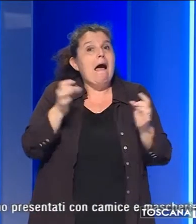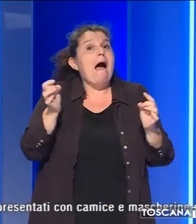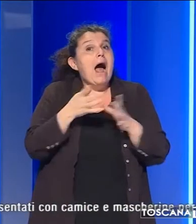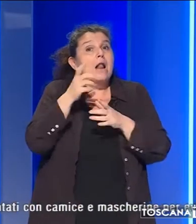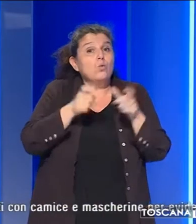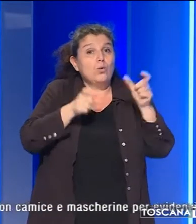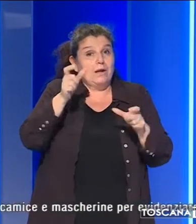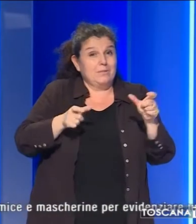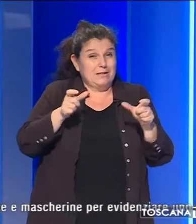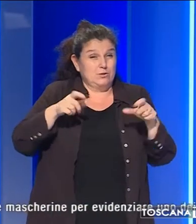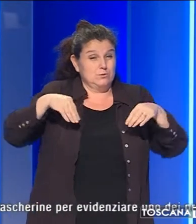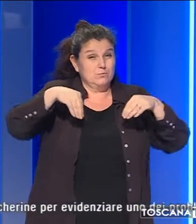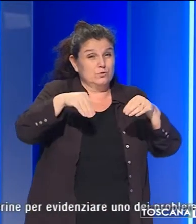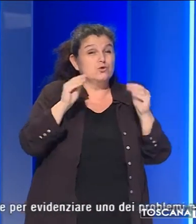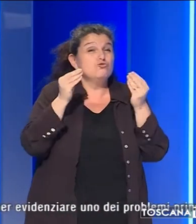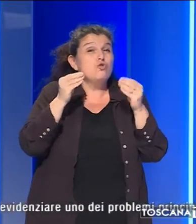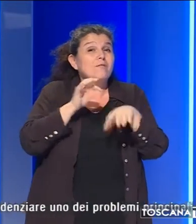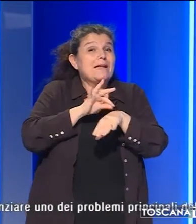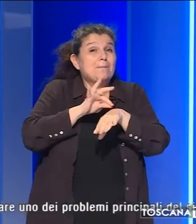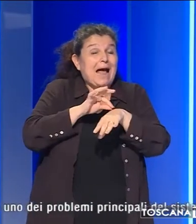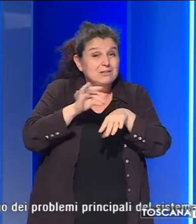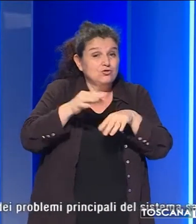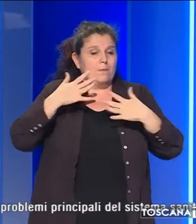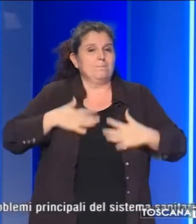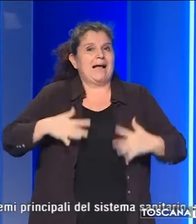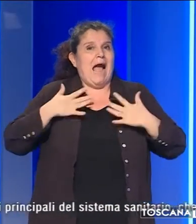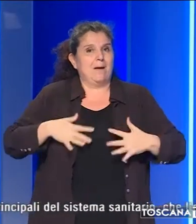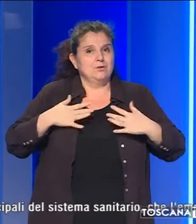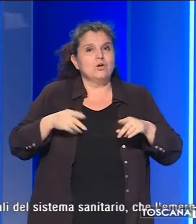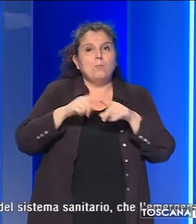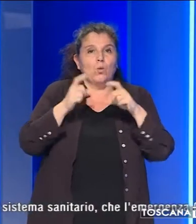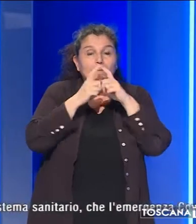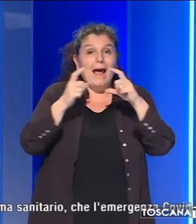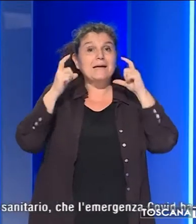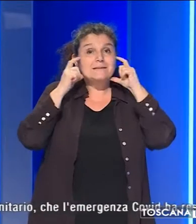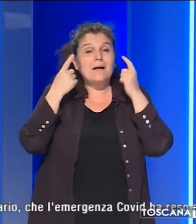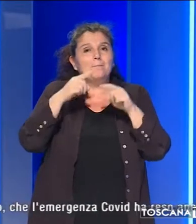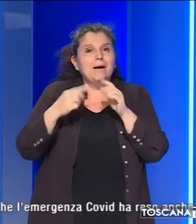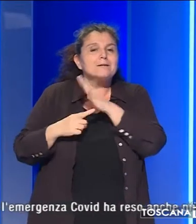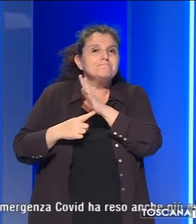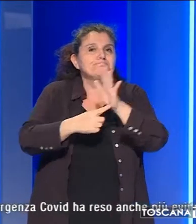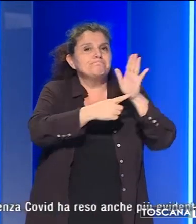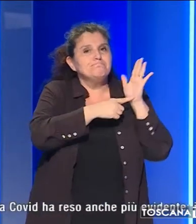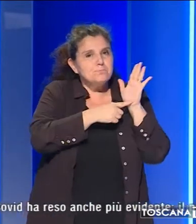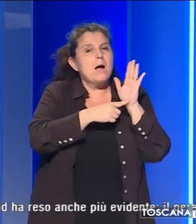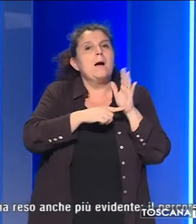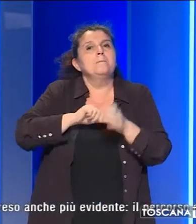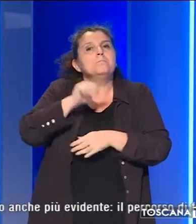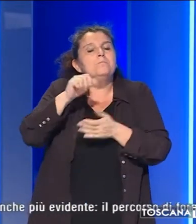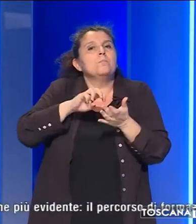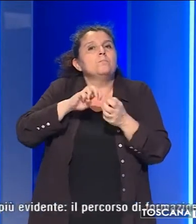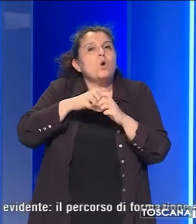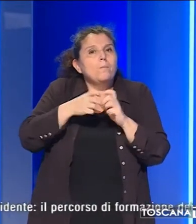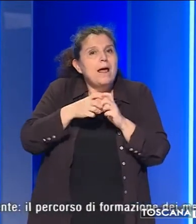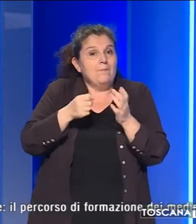decine di giovani medici si sono presentati con camice e mascherine per evidenziare uno dei problemi principali del